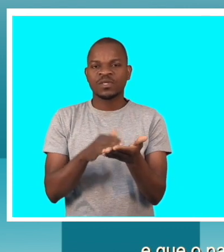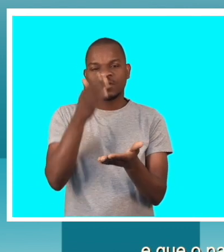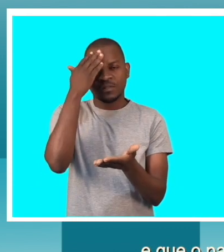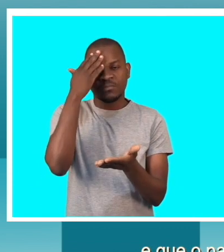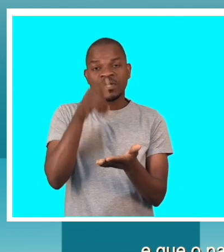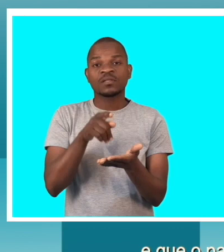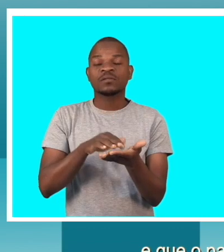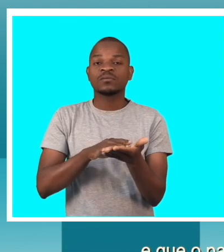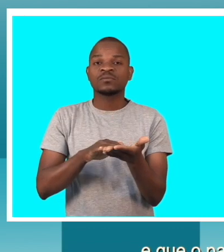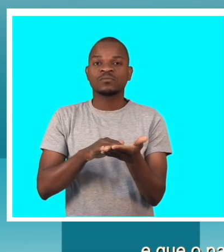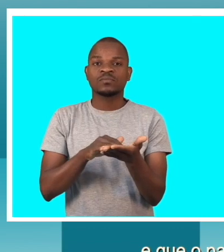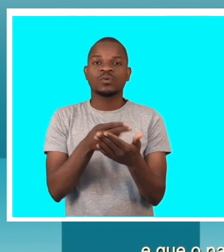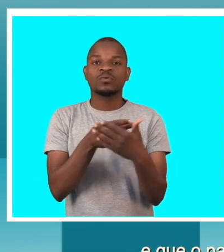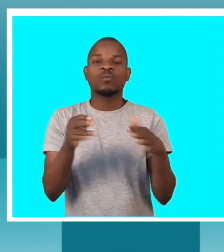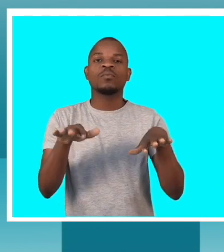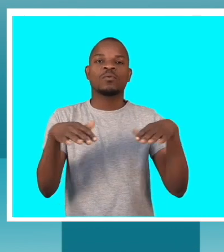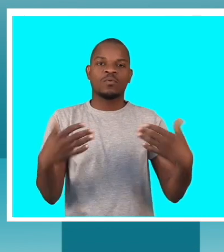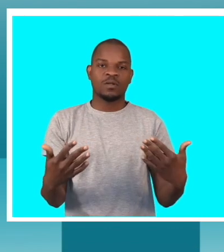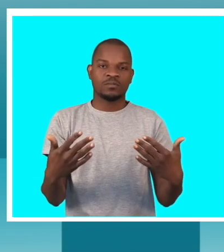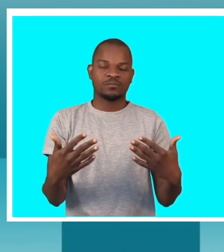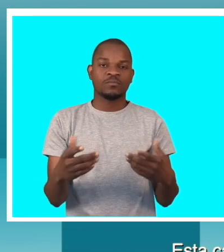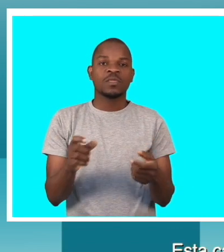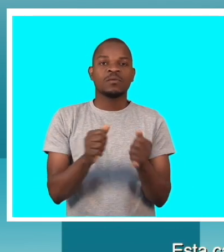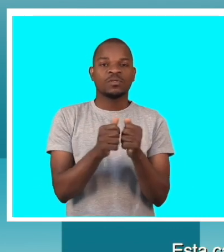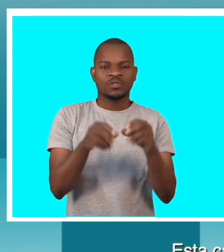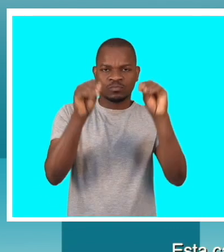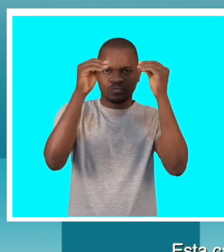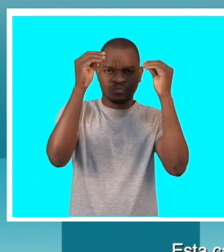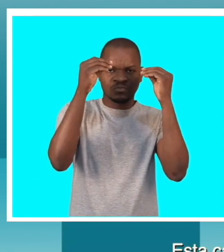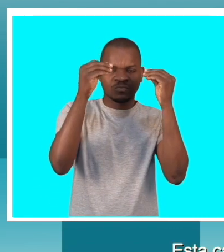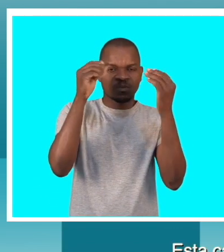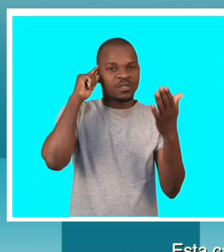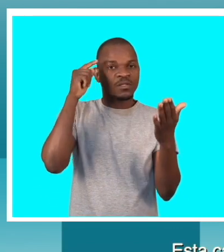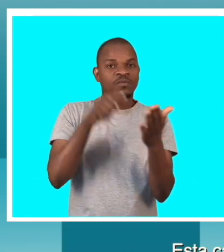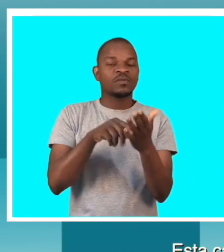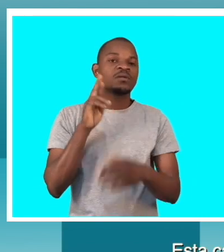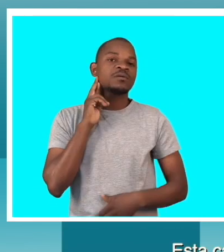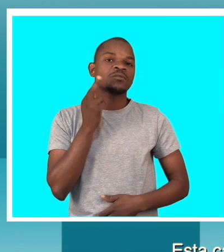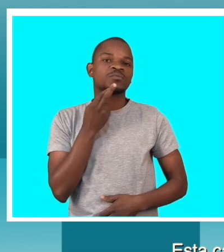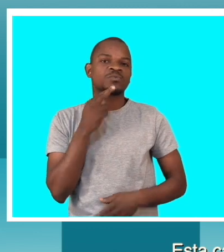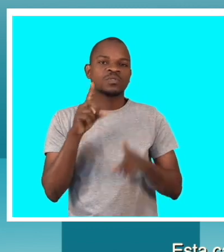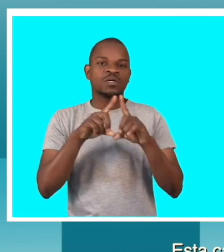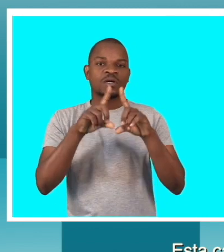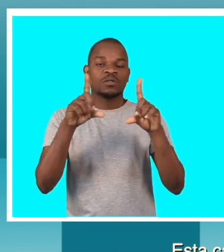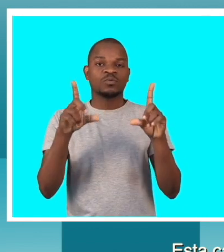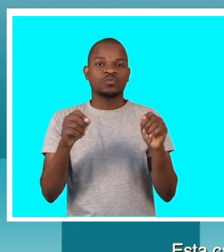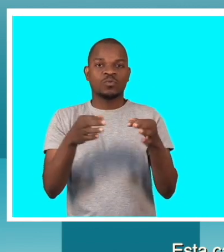medicamento que ele está sendo prescrito. Esta capacitação surge em resposta ao decreto 93